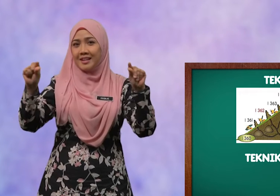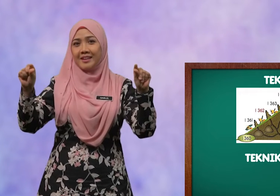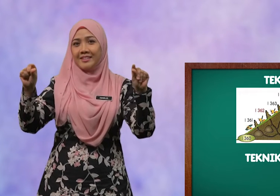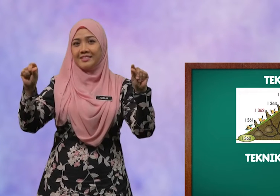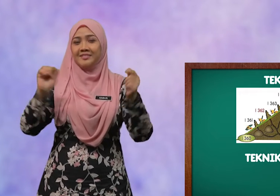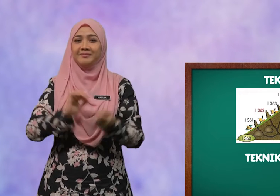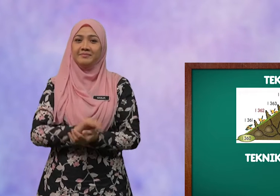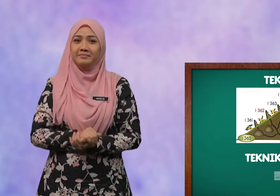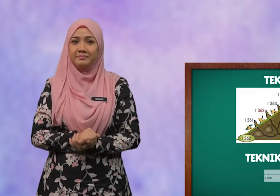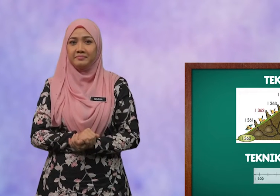selari